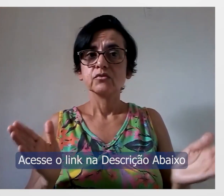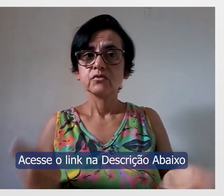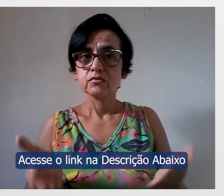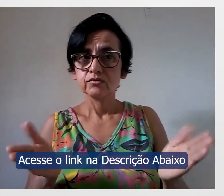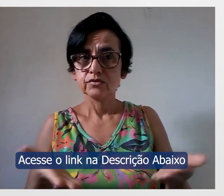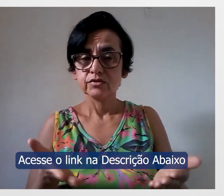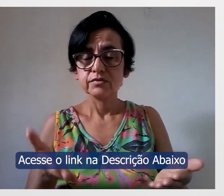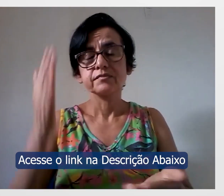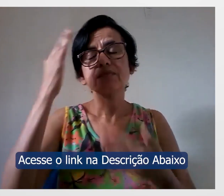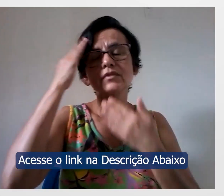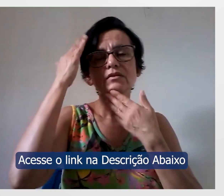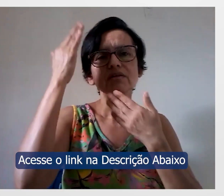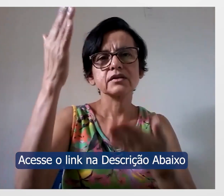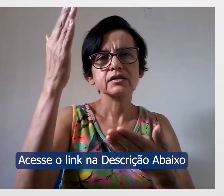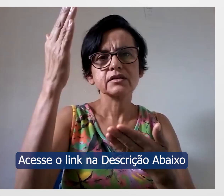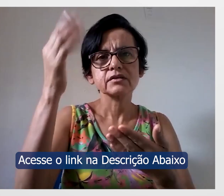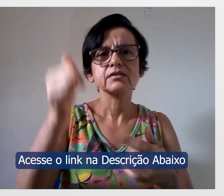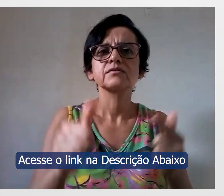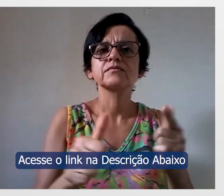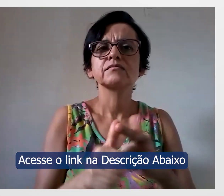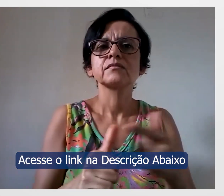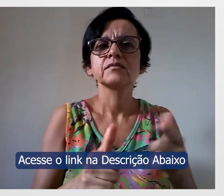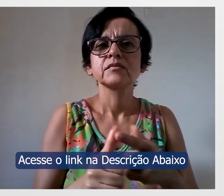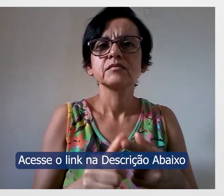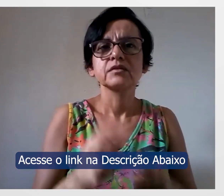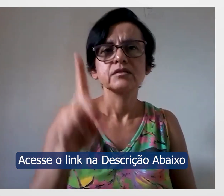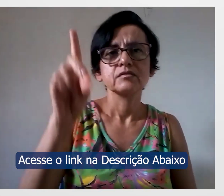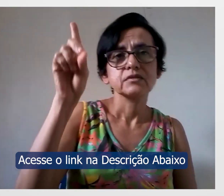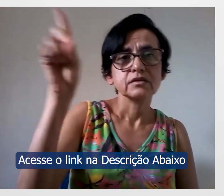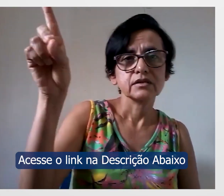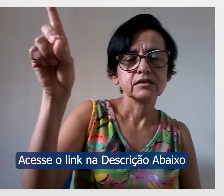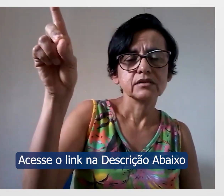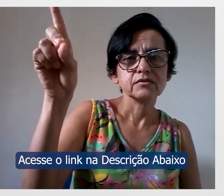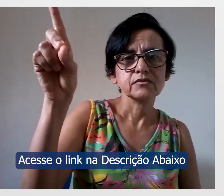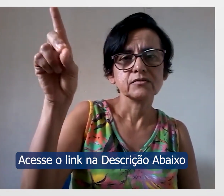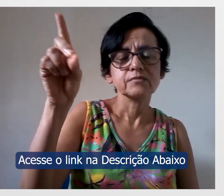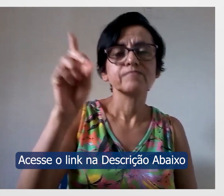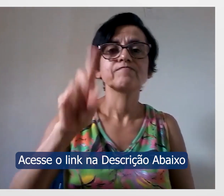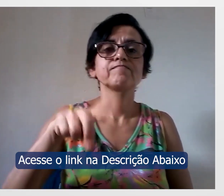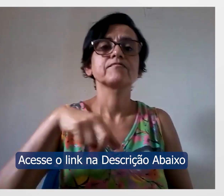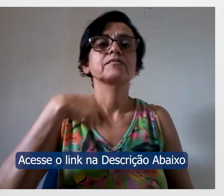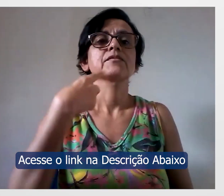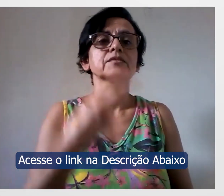dedicar e usando o método do professor Madison Barreto da Universidade da Libras, eu vou conseguir.